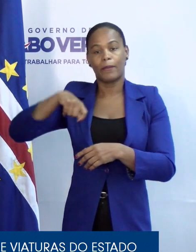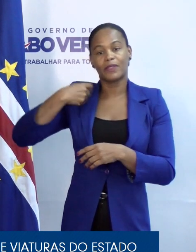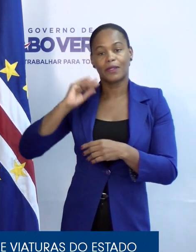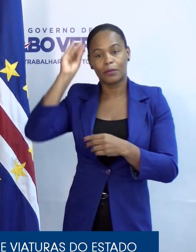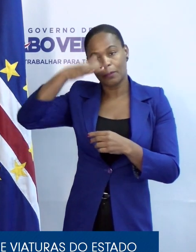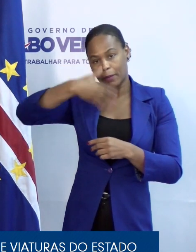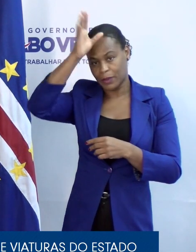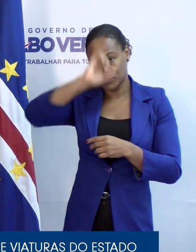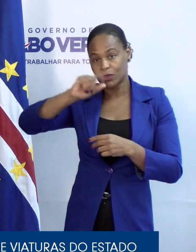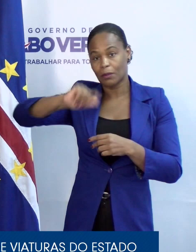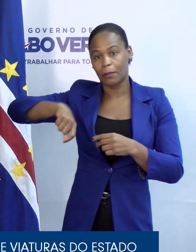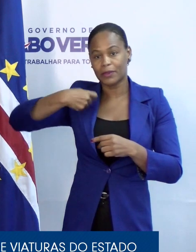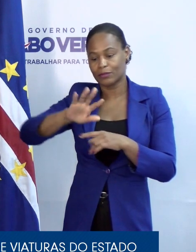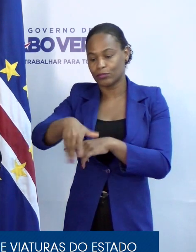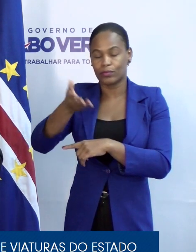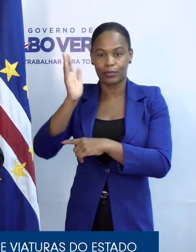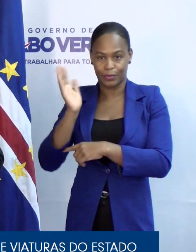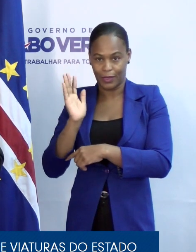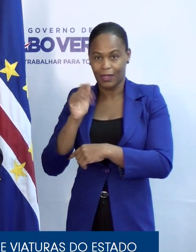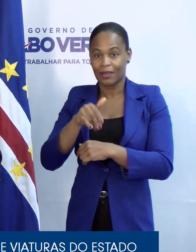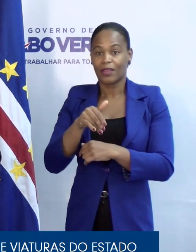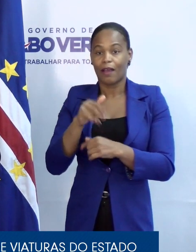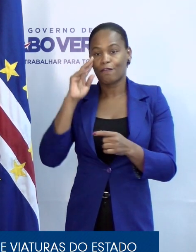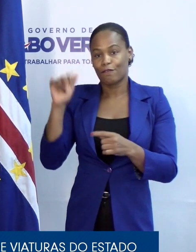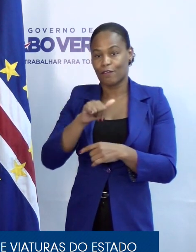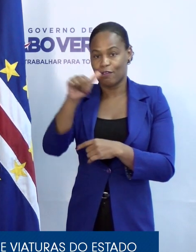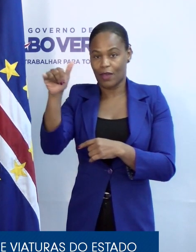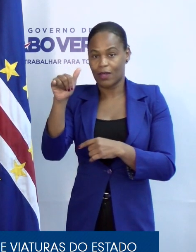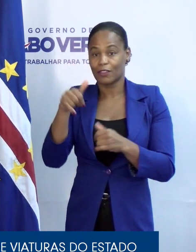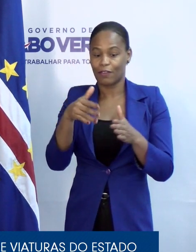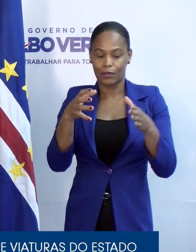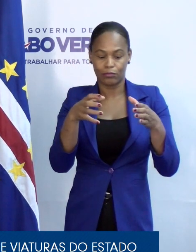do Primeiro-Ministro e do Presidente da Assembleia Nacional, as viagens são em classe econômica.